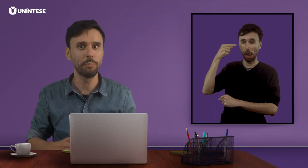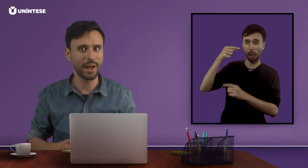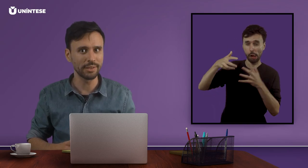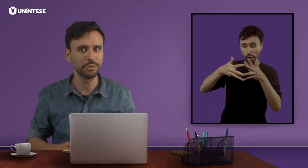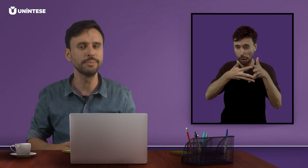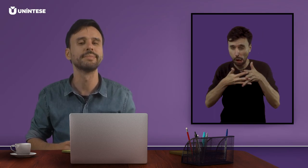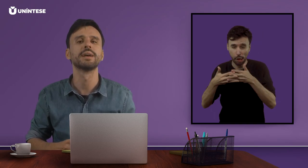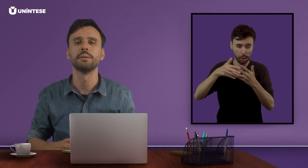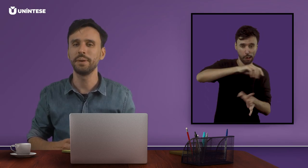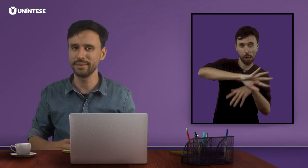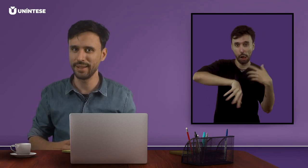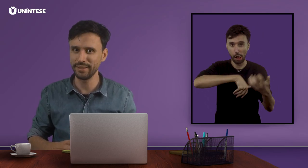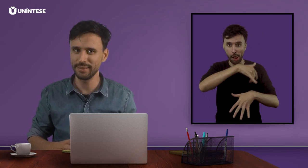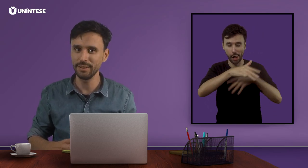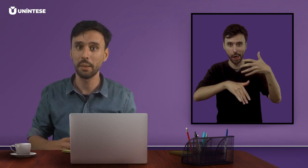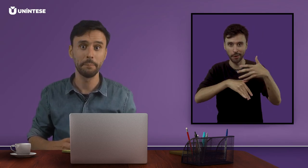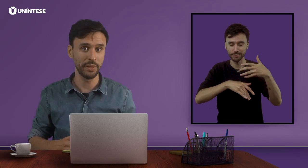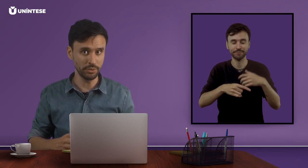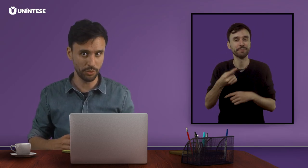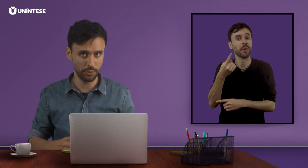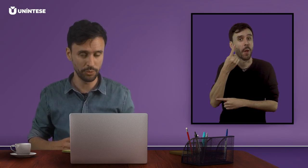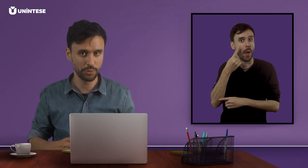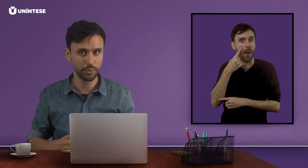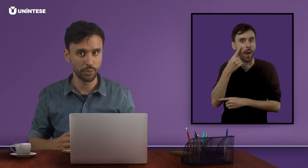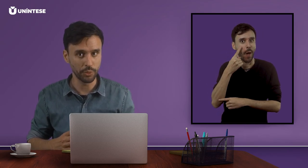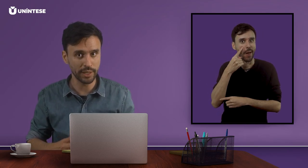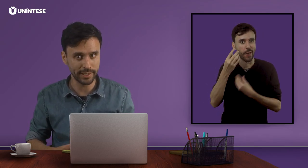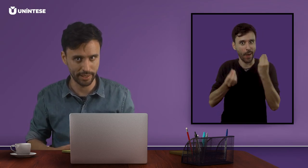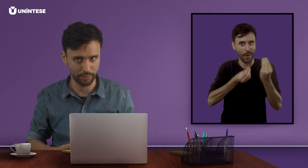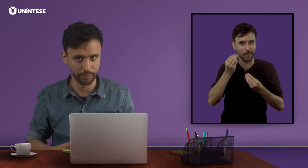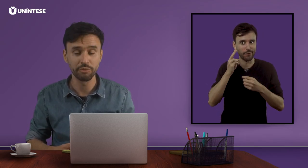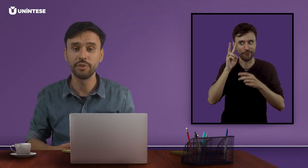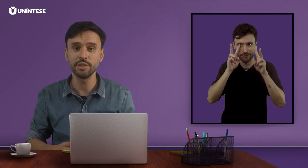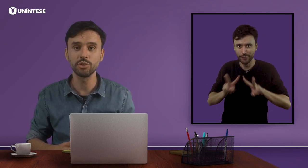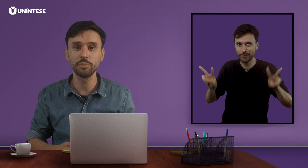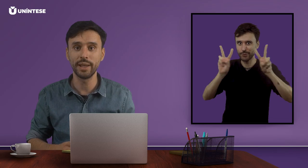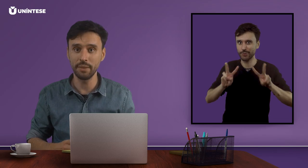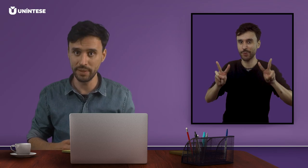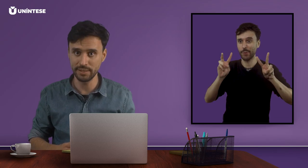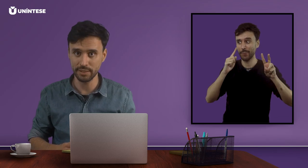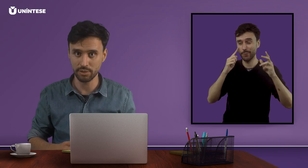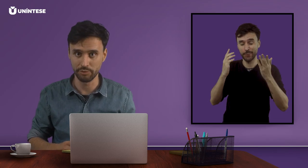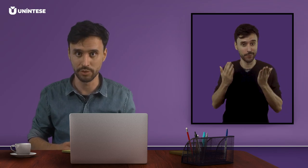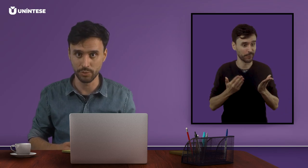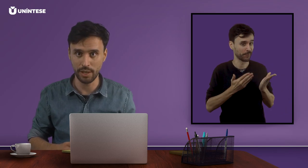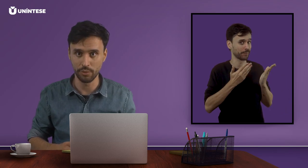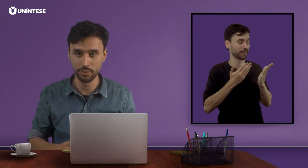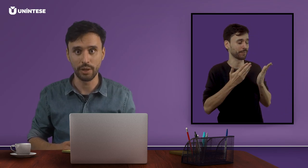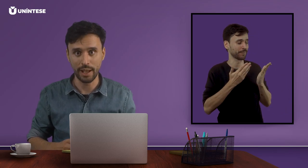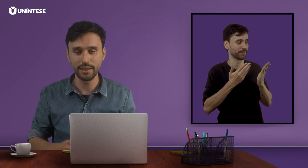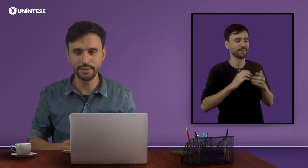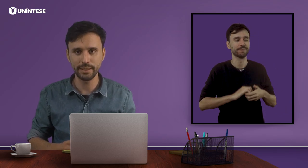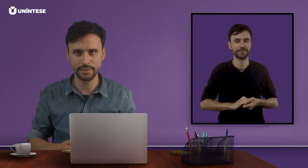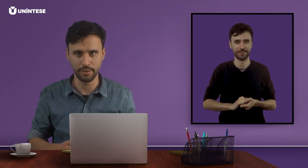pato, pateta, pintou, o caneco. Vejam numa representação visual a aliteração.